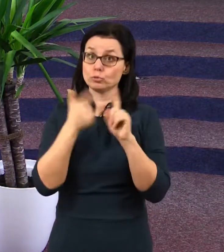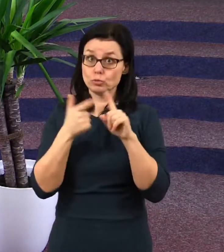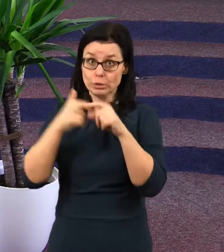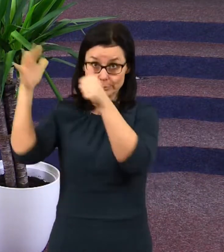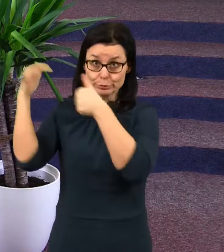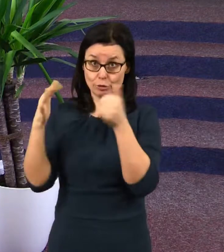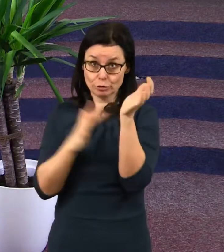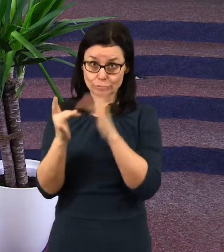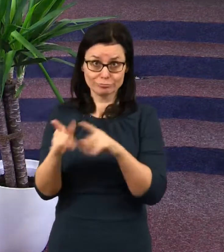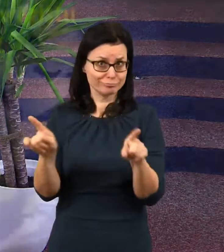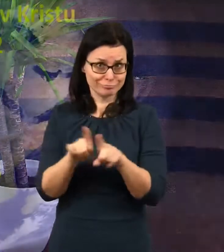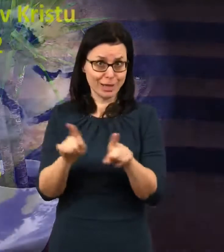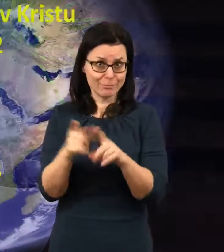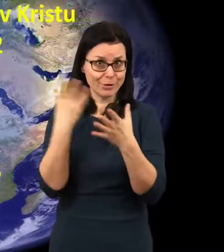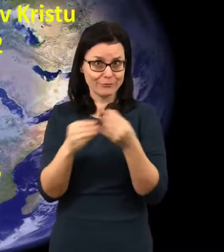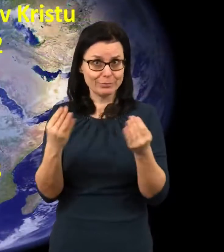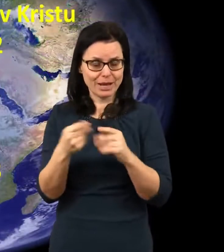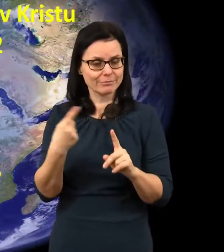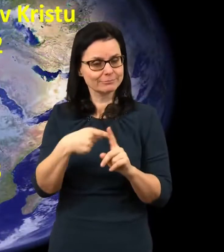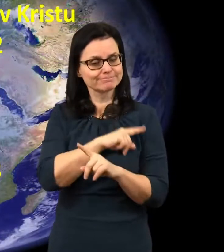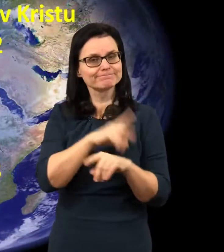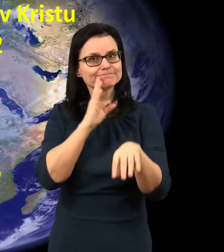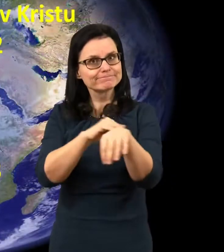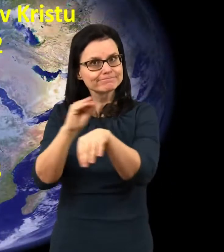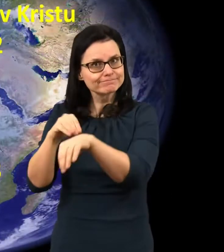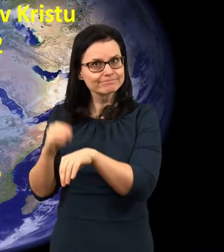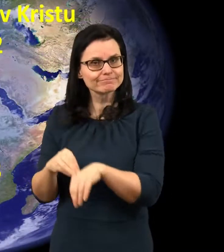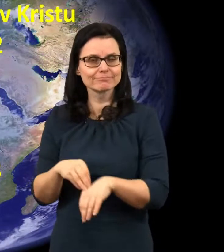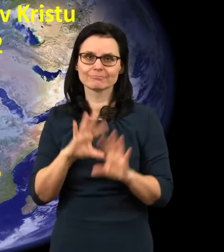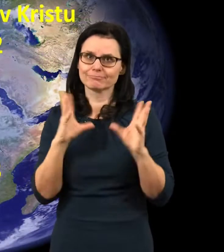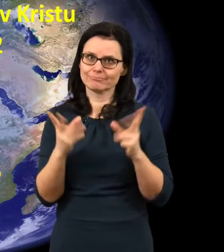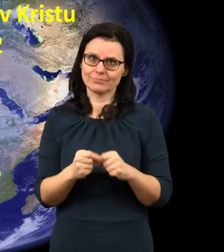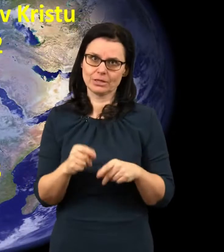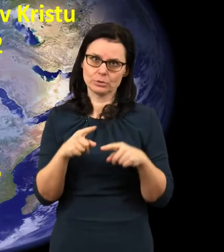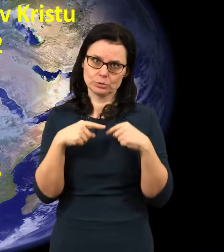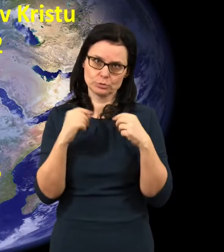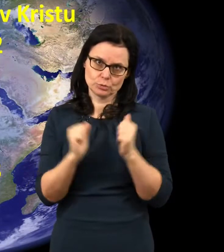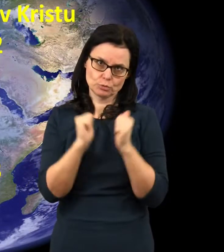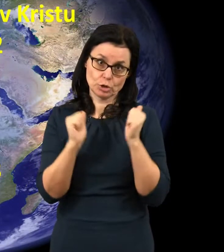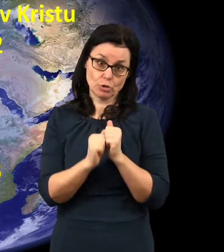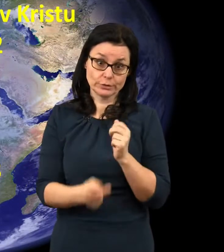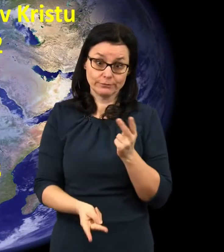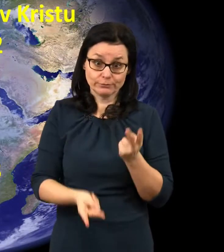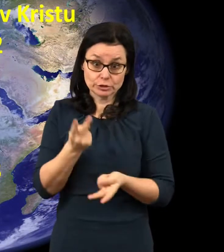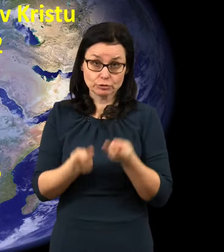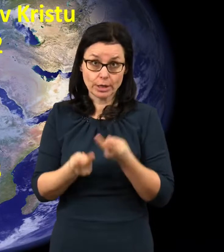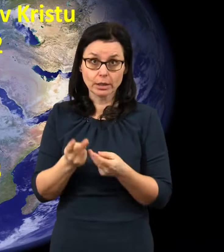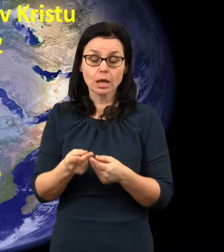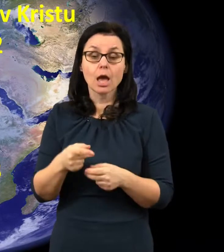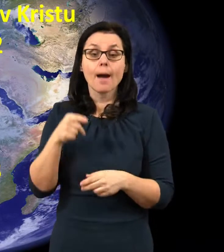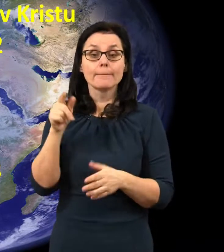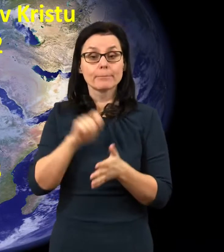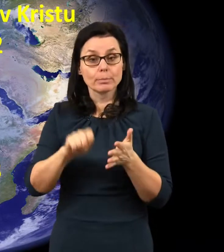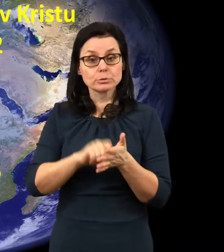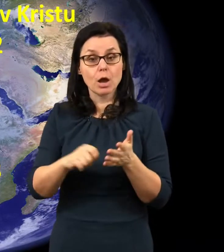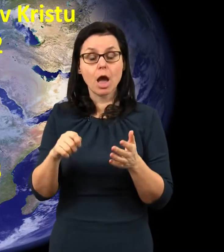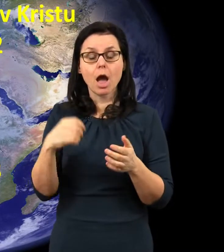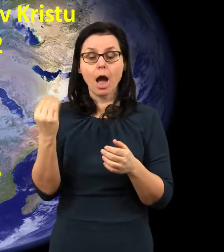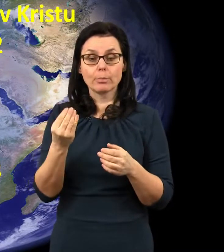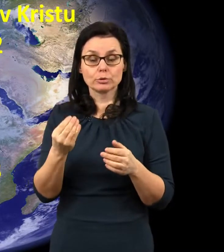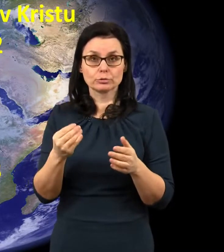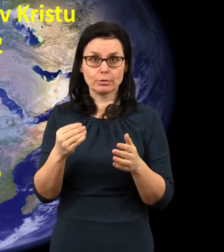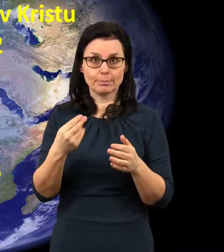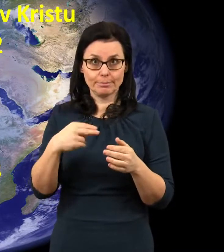takže lehce připomenu úžasnou zkušenost vzkříšení, kterou popisuje apoštol Pavel v první